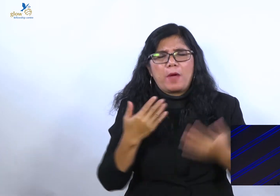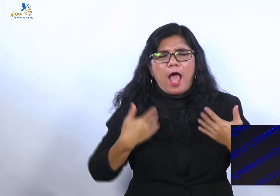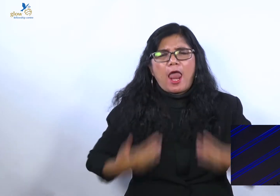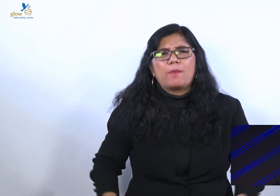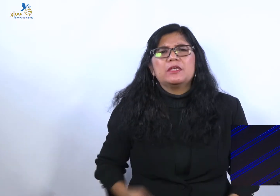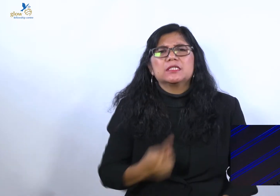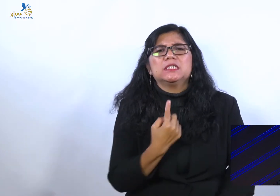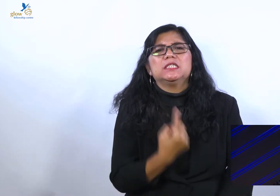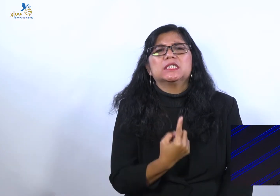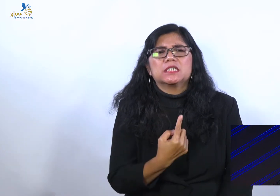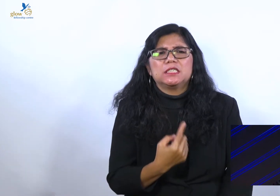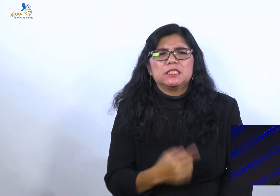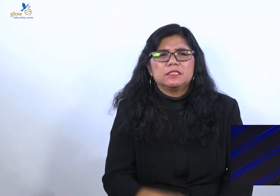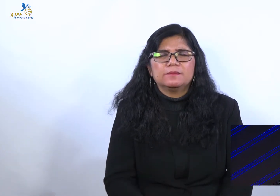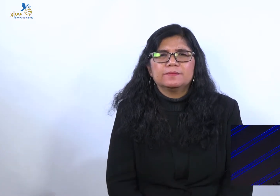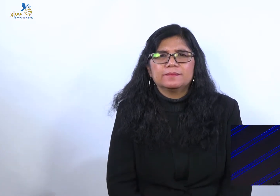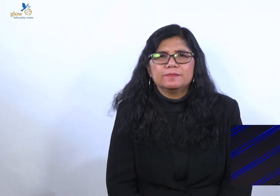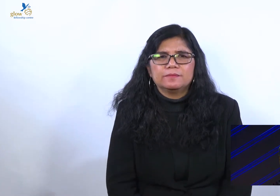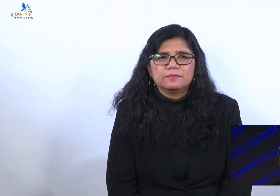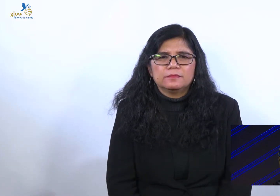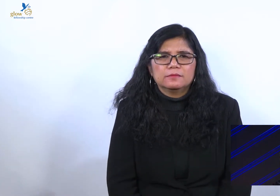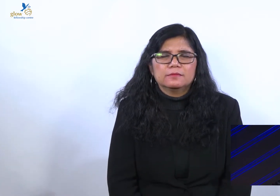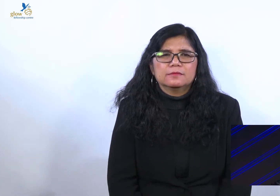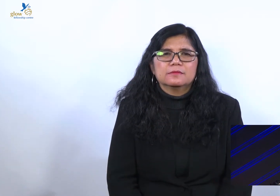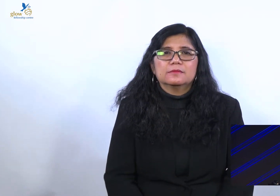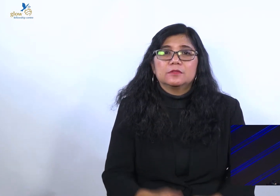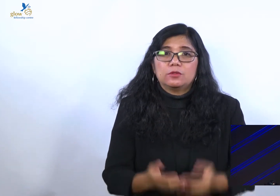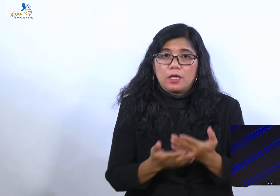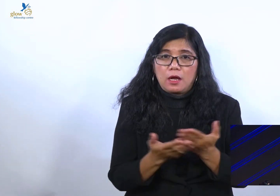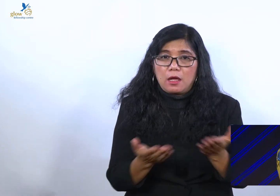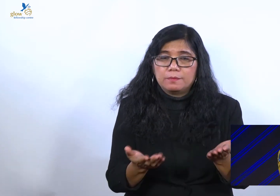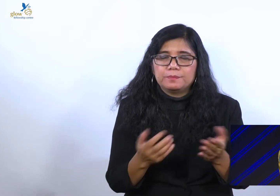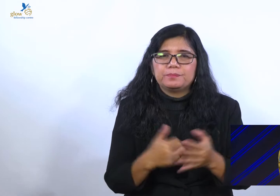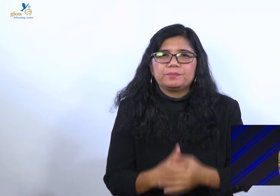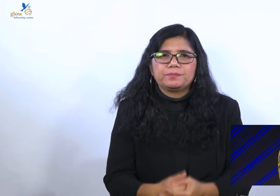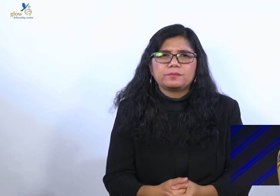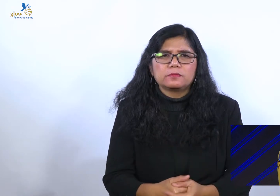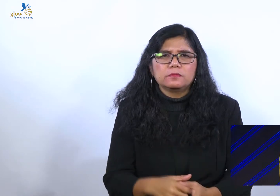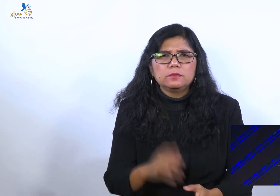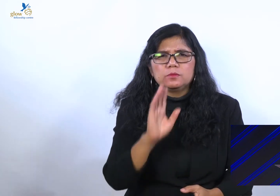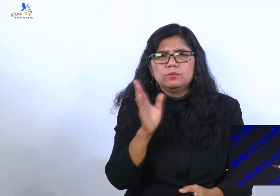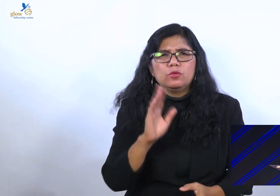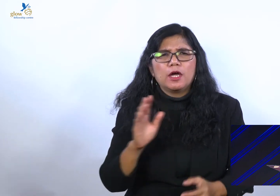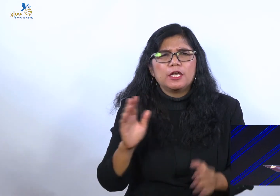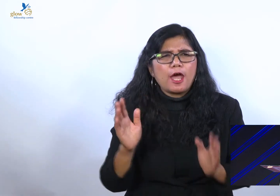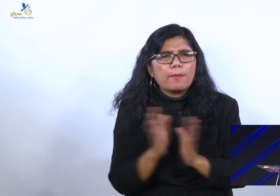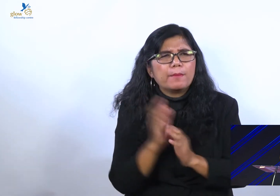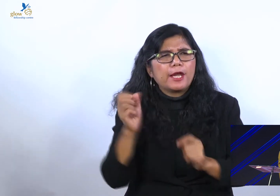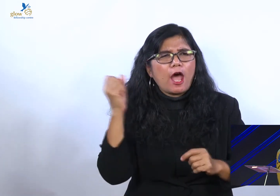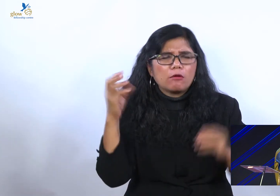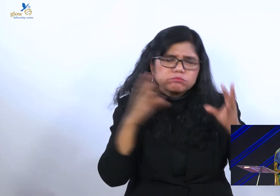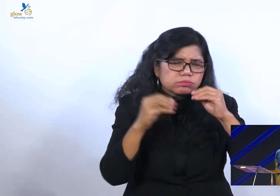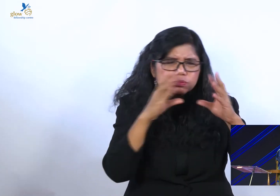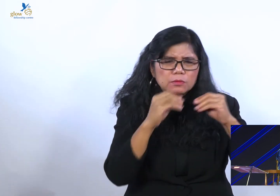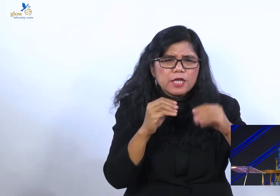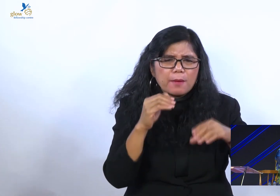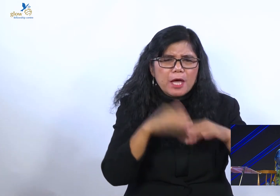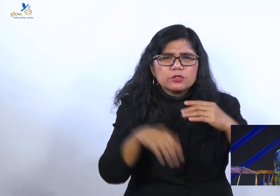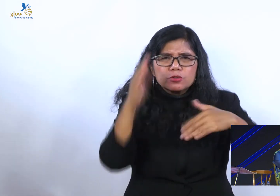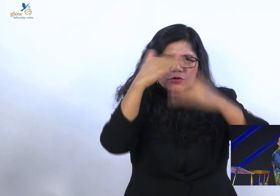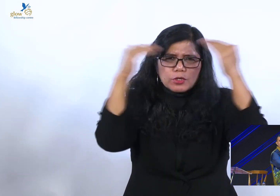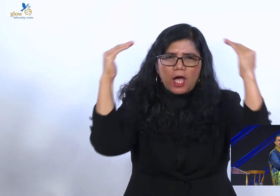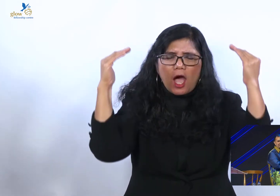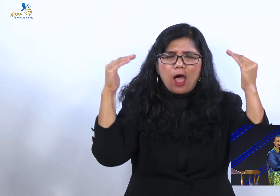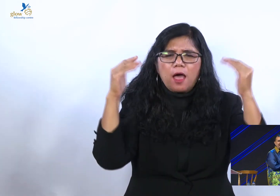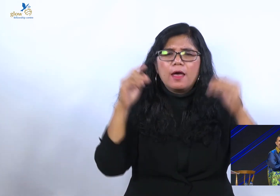berbagai dalil-dalil. Iya kan. Sudah-sudah yang kasih dalam Tuhan. Bukan yang menang debat. Yang akan masuk sorga. Tapi